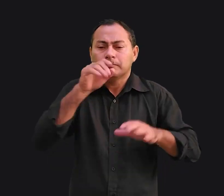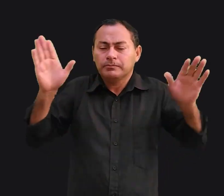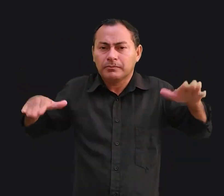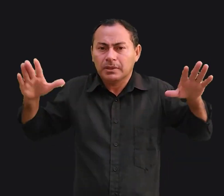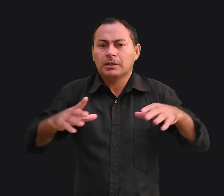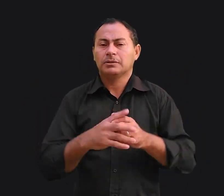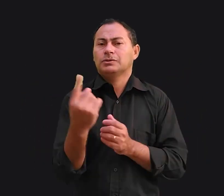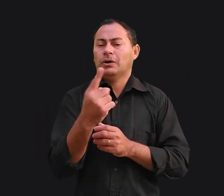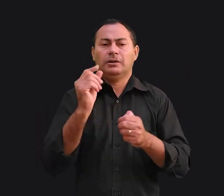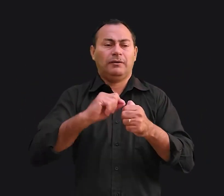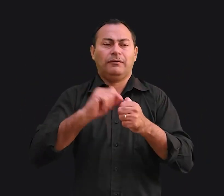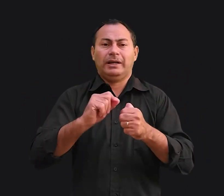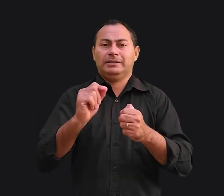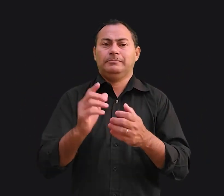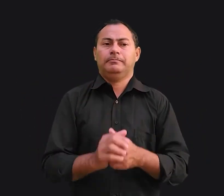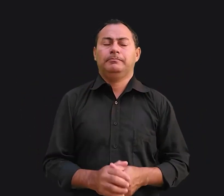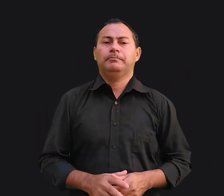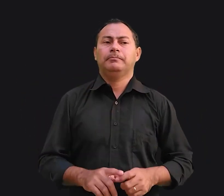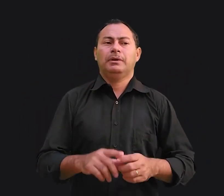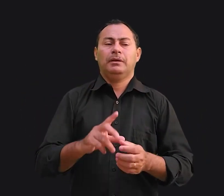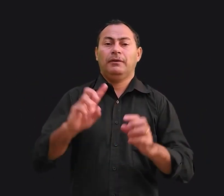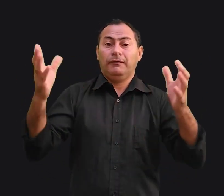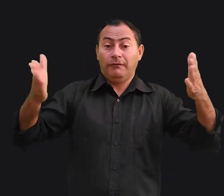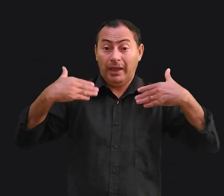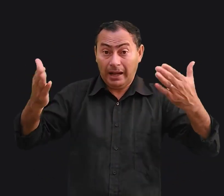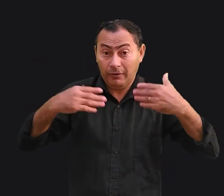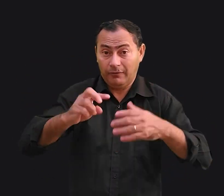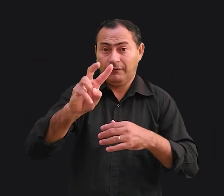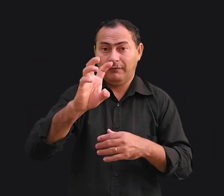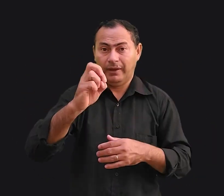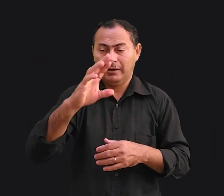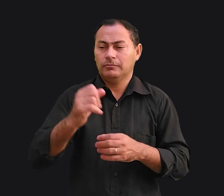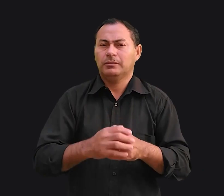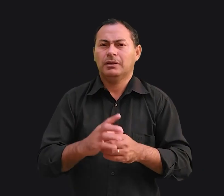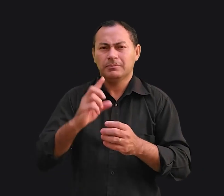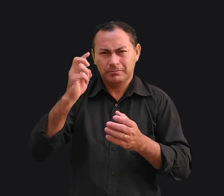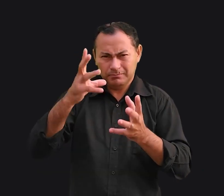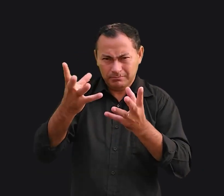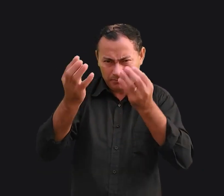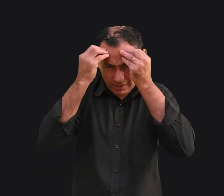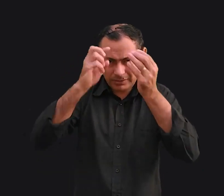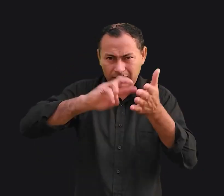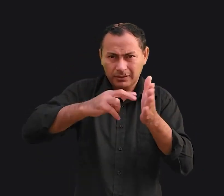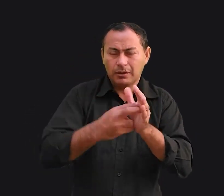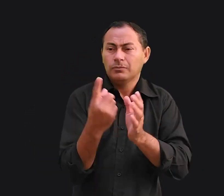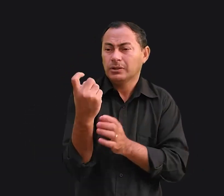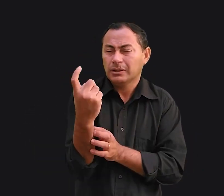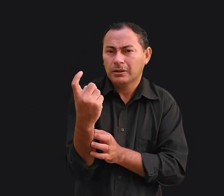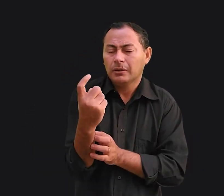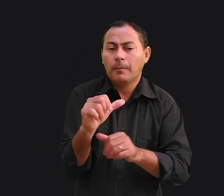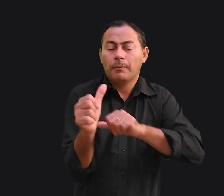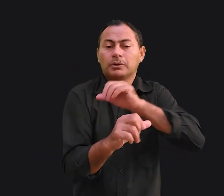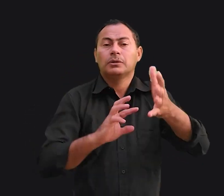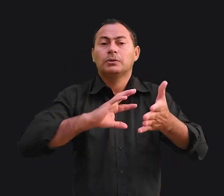só não faz verão. Pegou o significado? O significado muda totalmente.